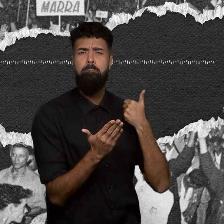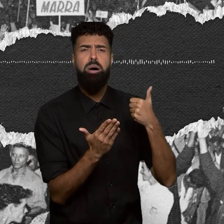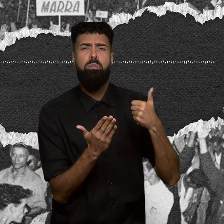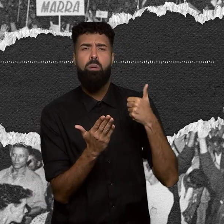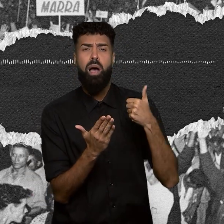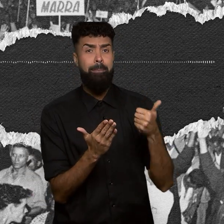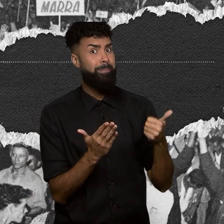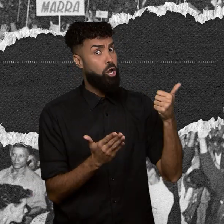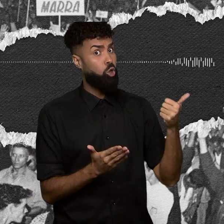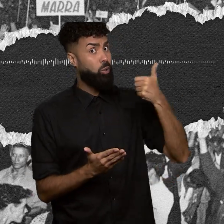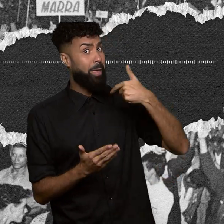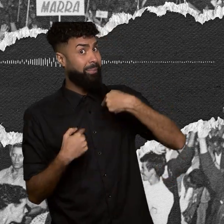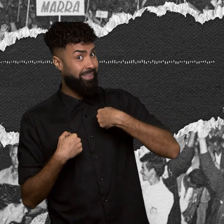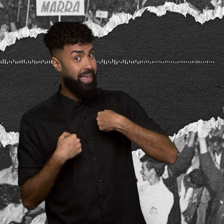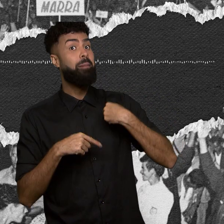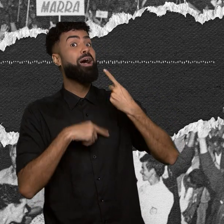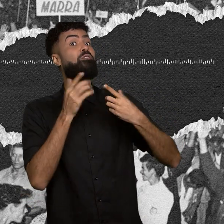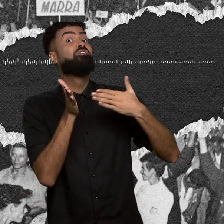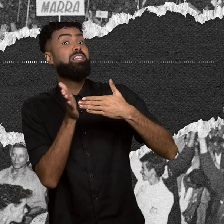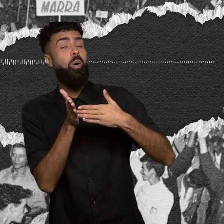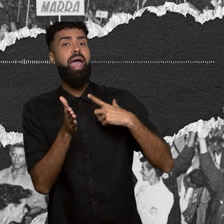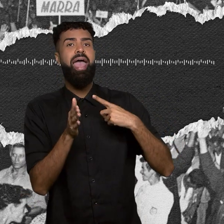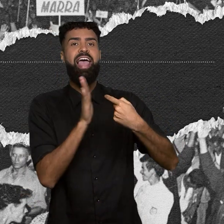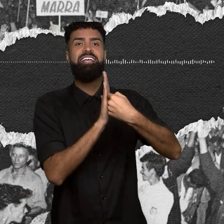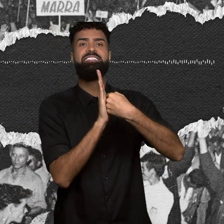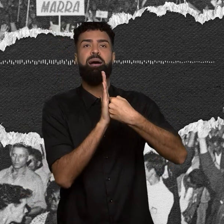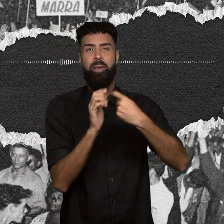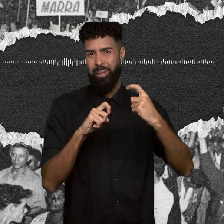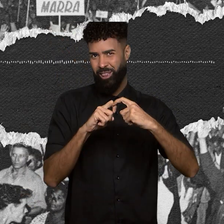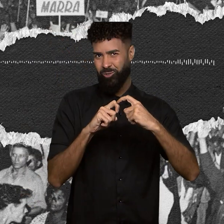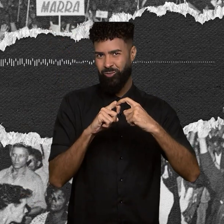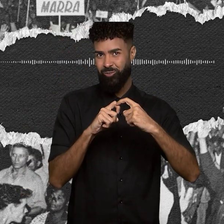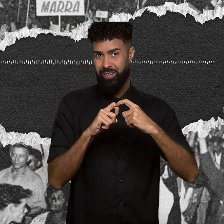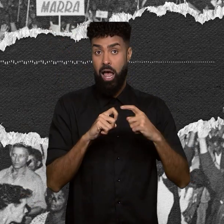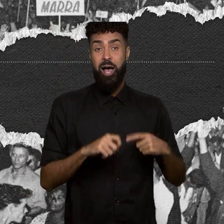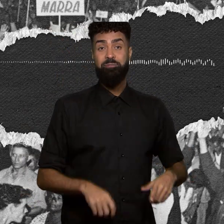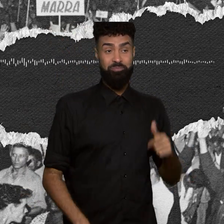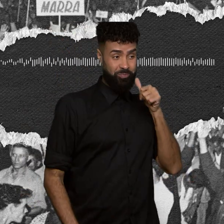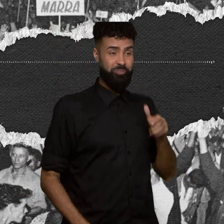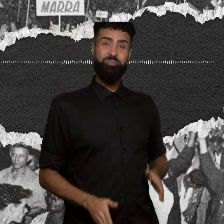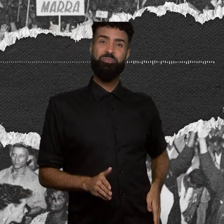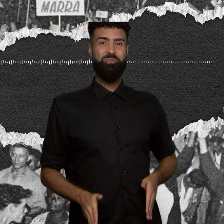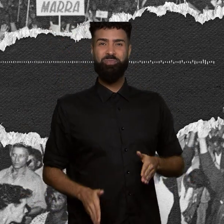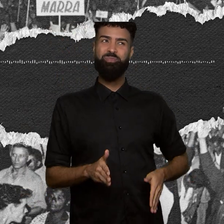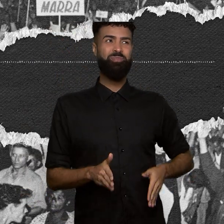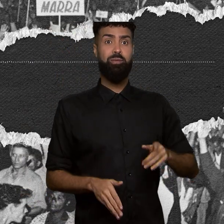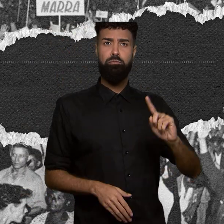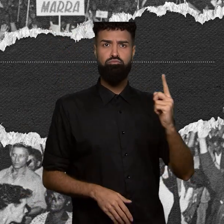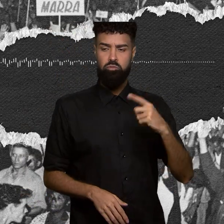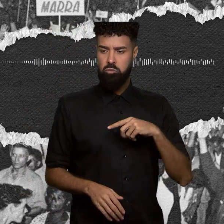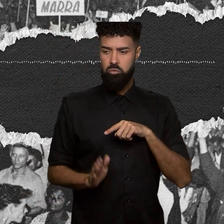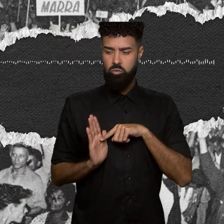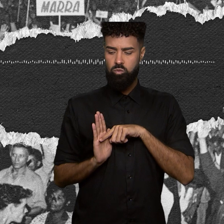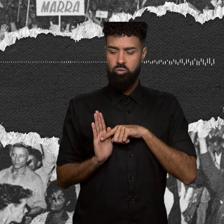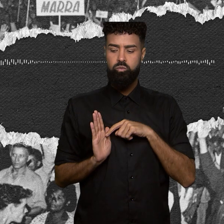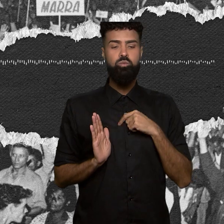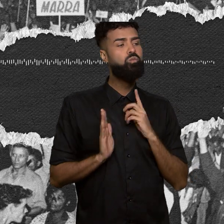passar por um exame médico. Quando chegou no exame médico, eles rapidamente deram um jeitinho de reprovar a Zélia. Porque eles não